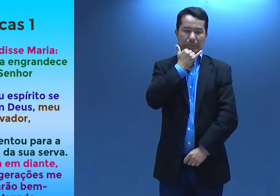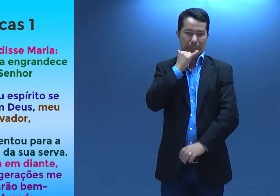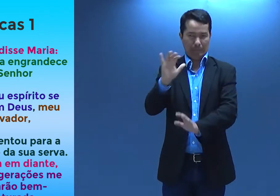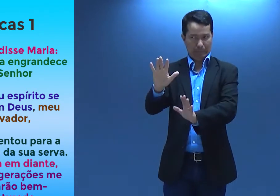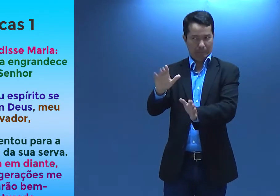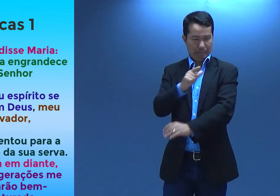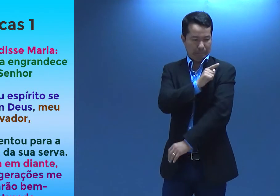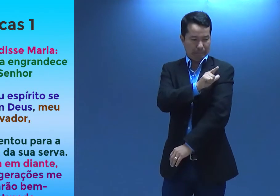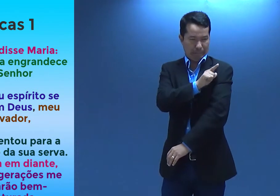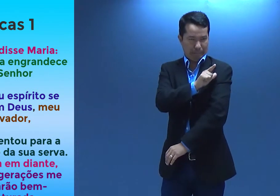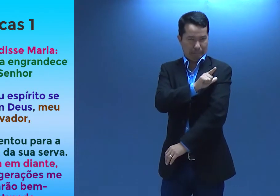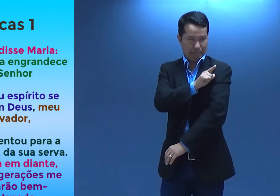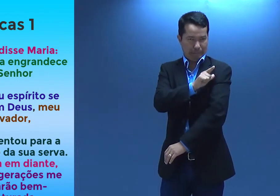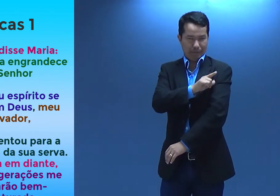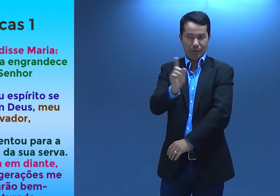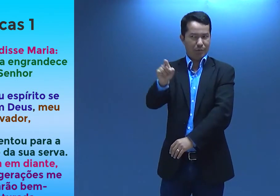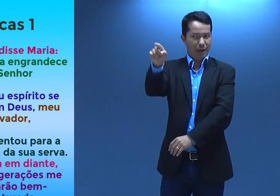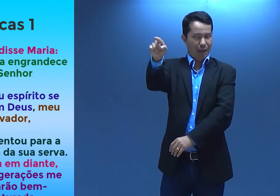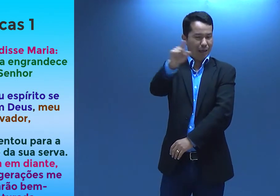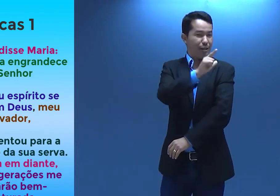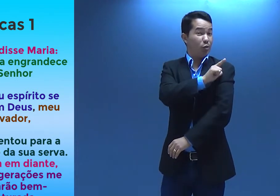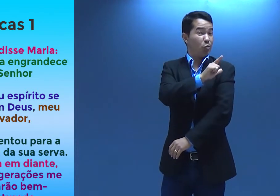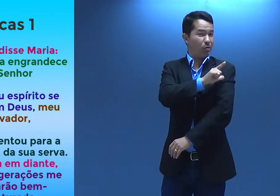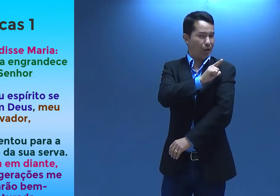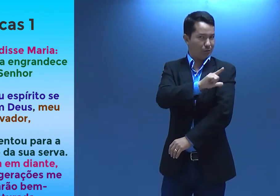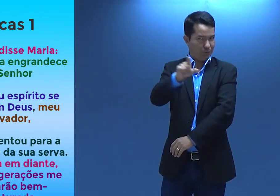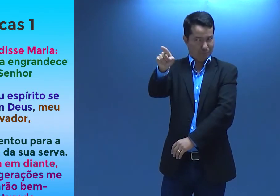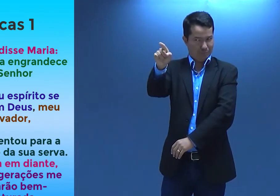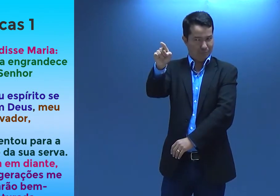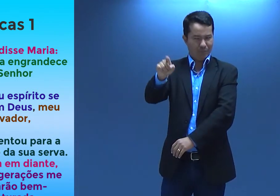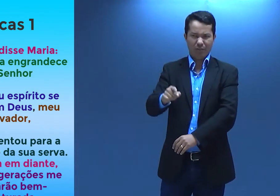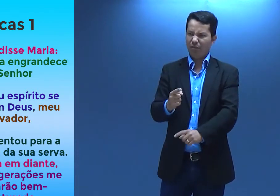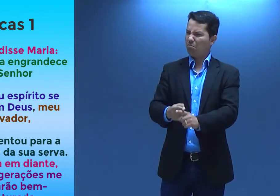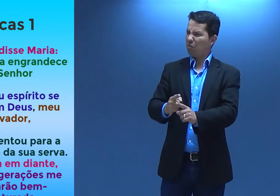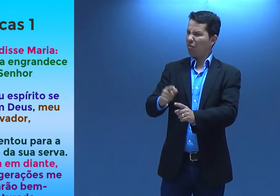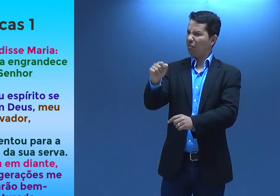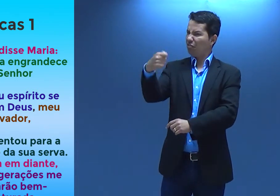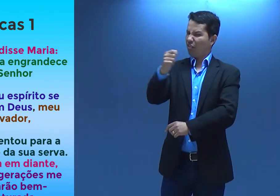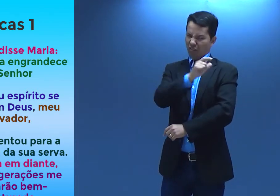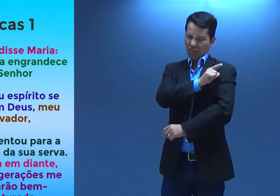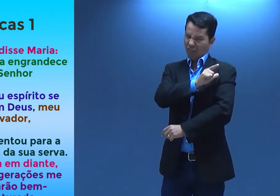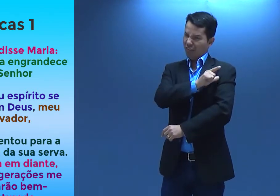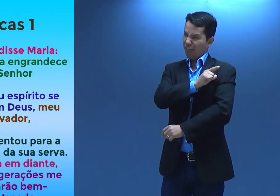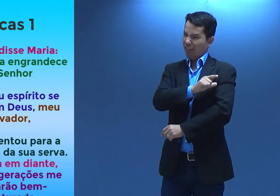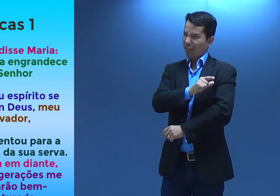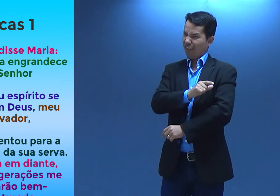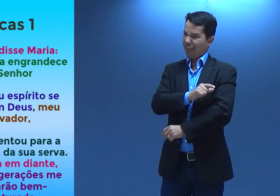Ai, desculpa, fiz errado, é aqui. Não é ele, tá? Por que que teu sinal é assim?